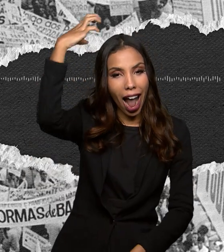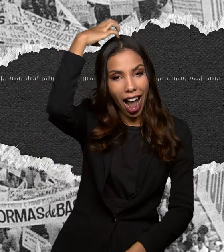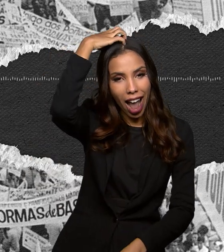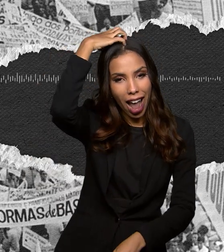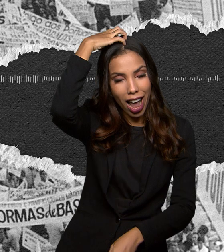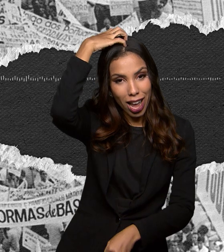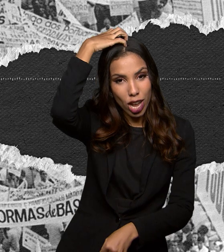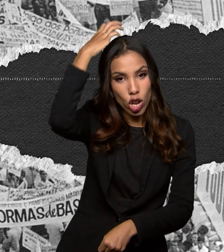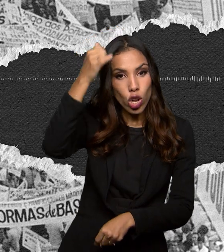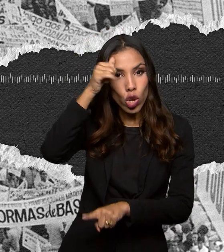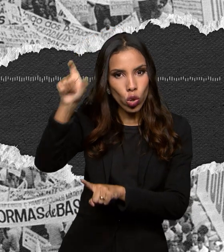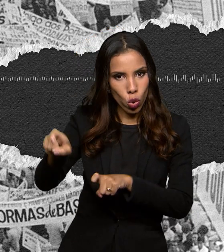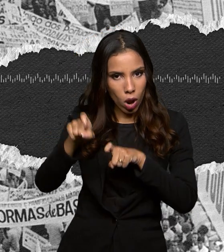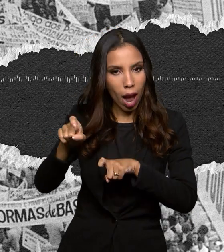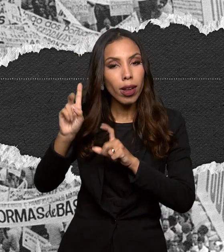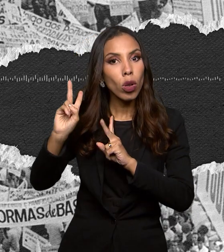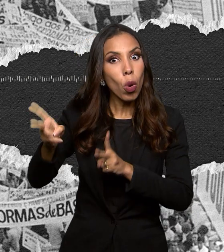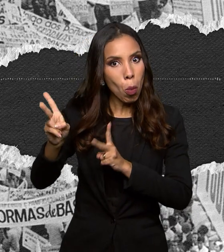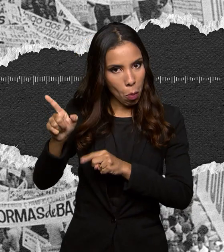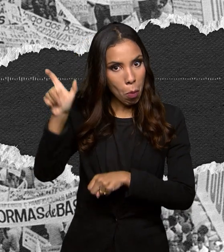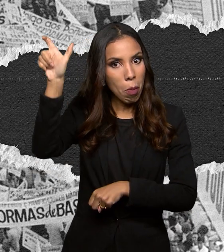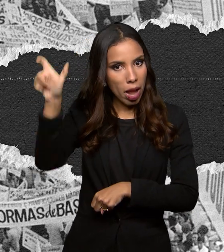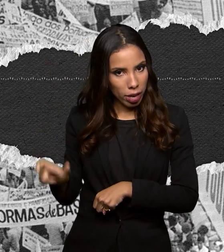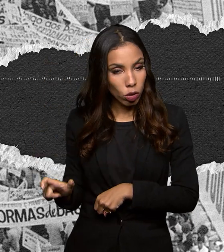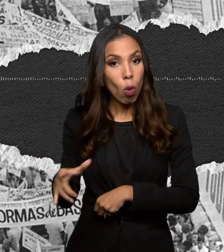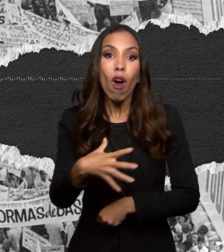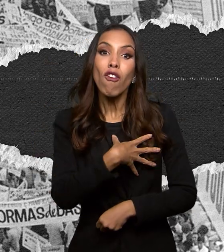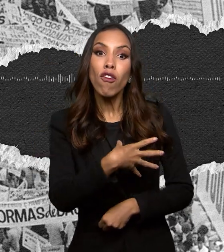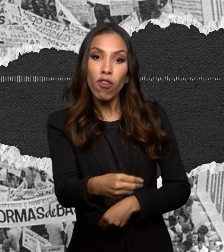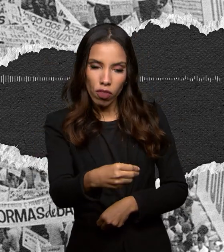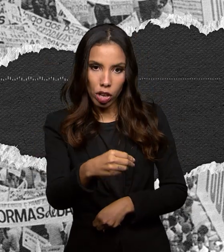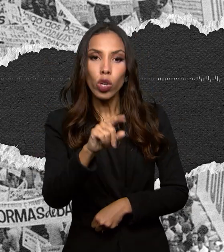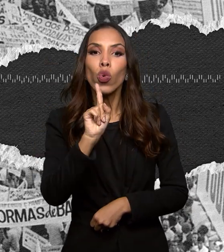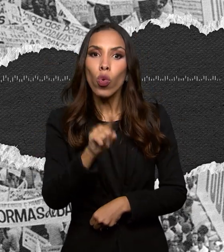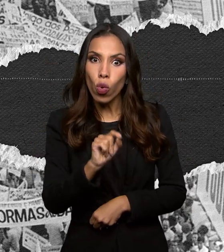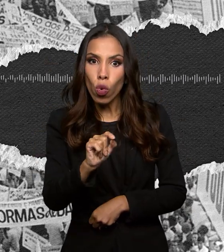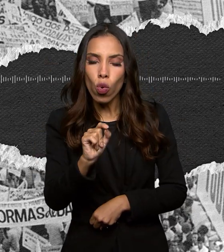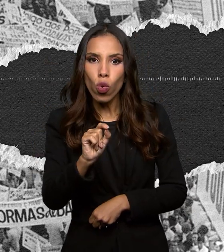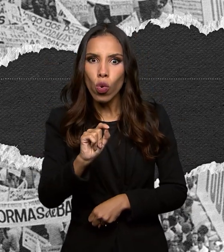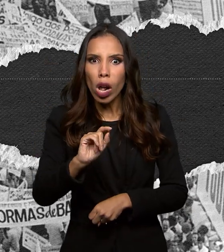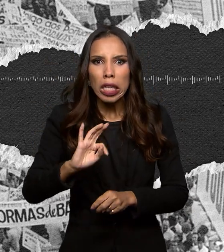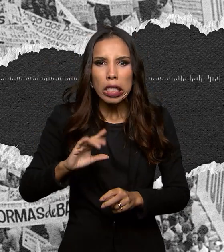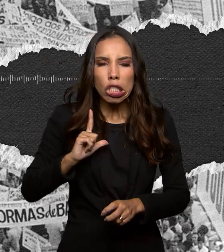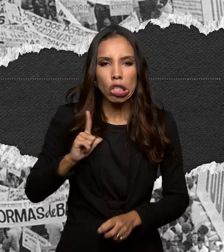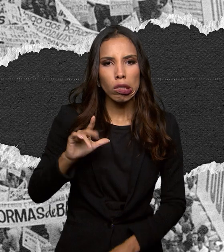Pois bem, foi o filho do rei do gado quem conduziu uma sessão tumultuada e a jato.